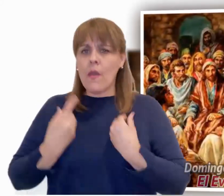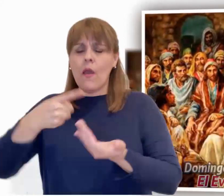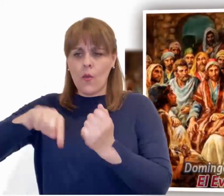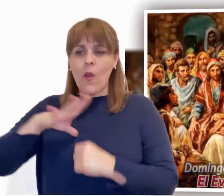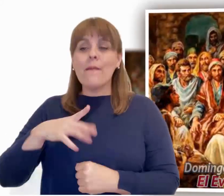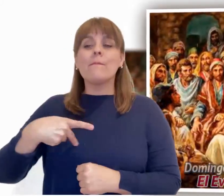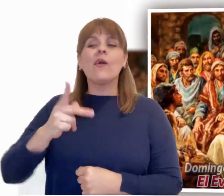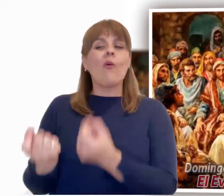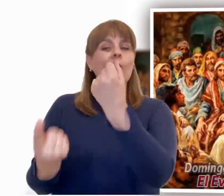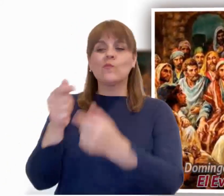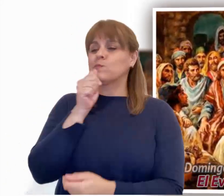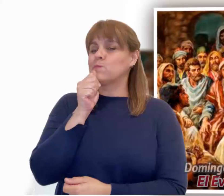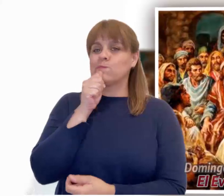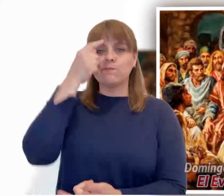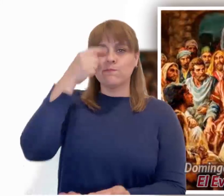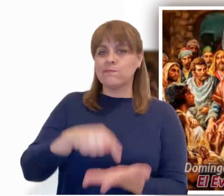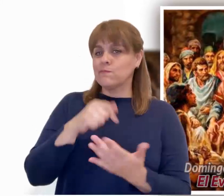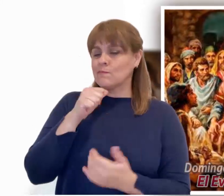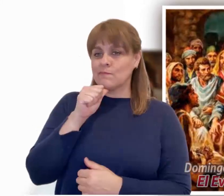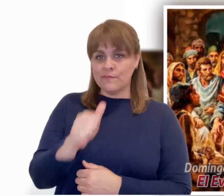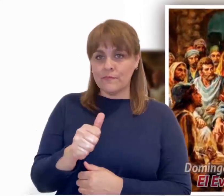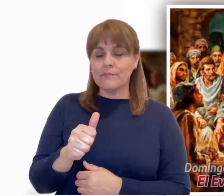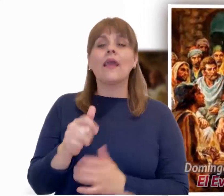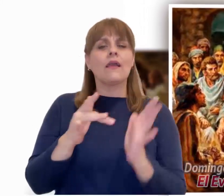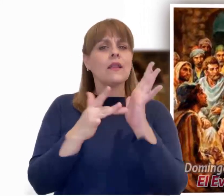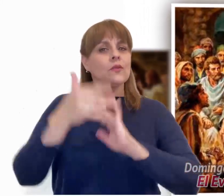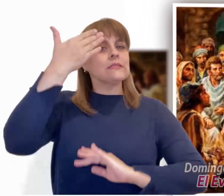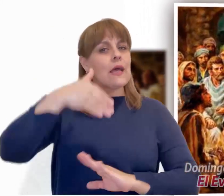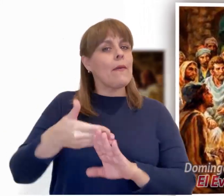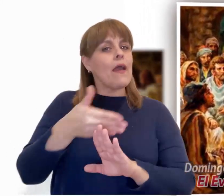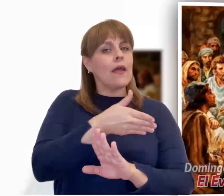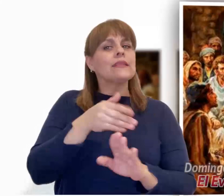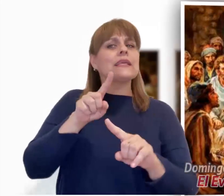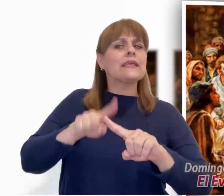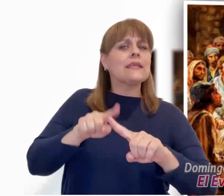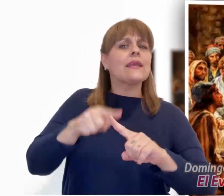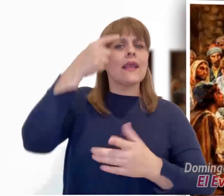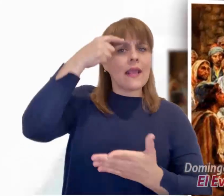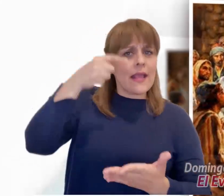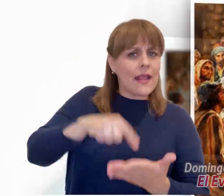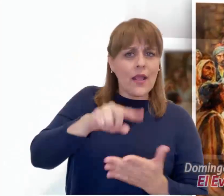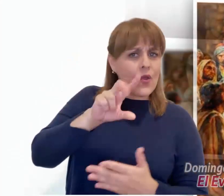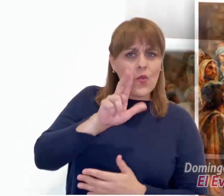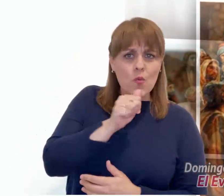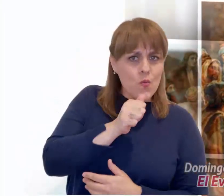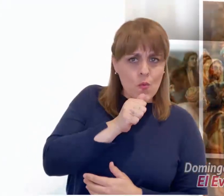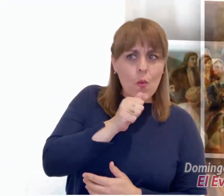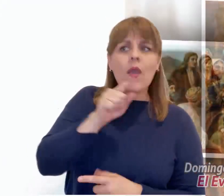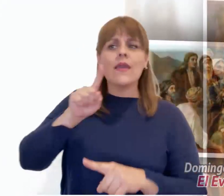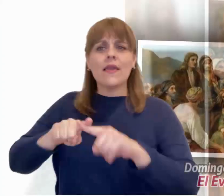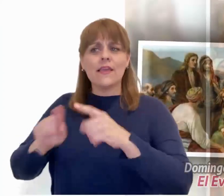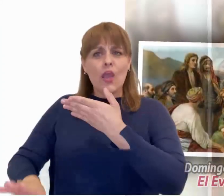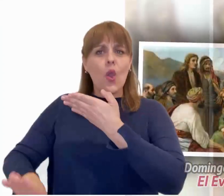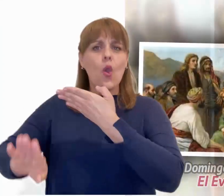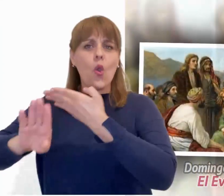de ustedes no creen. En efecto, Jesús sabía desde el principio, quienes lo creían y quién lo habría de